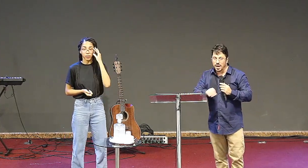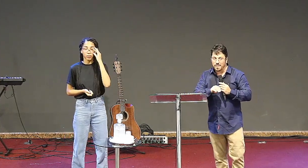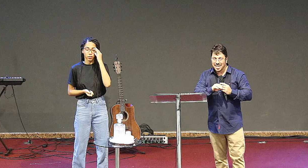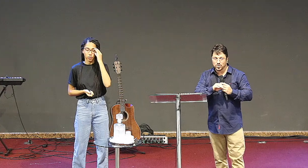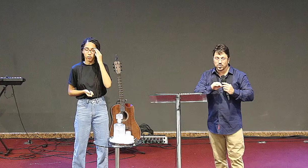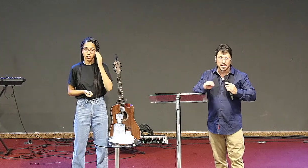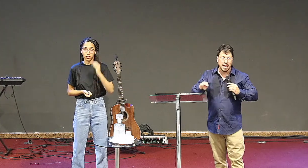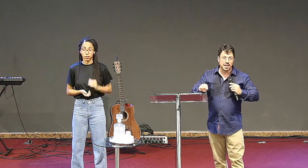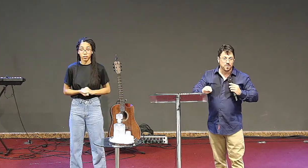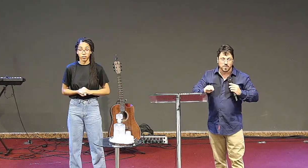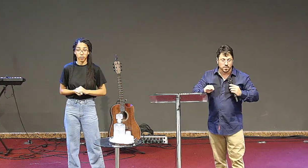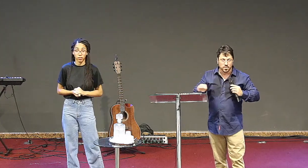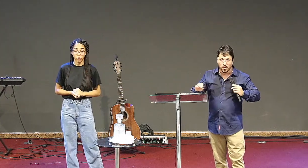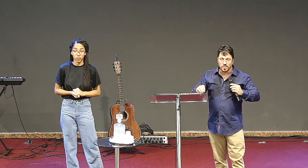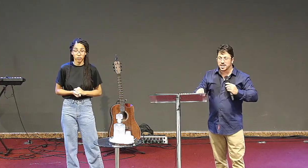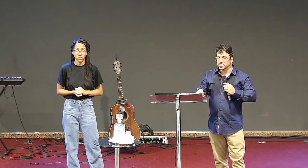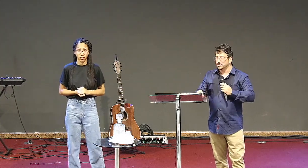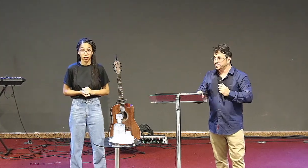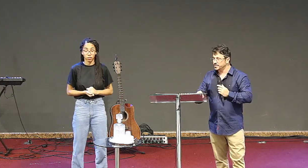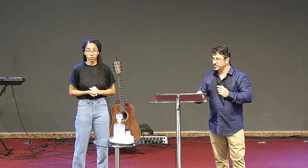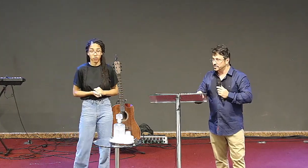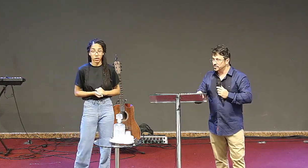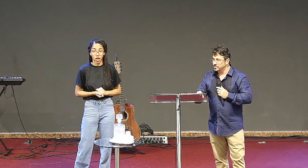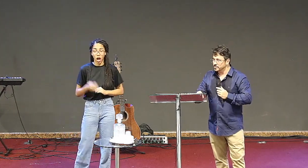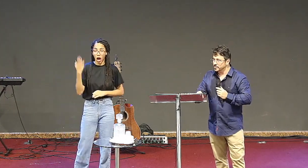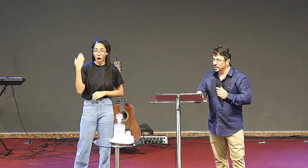não é mais o que era o mesmo,